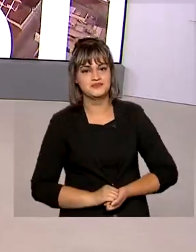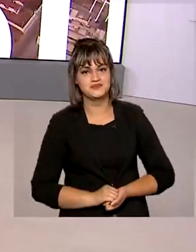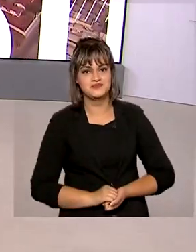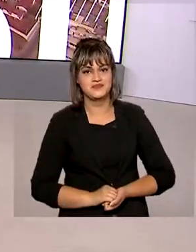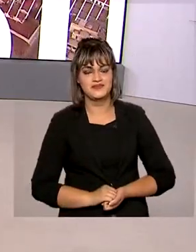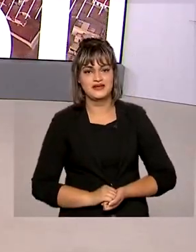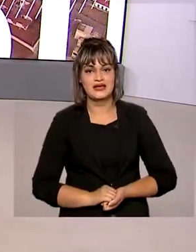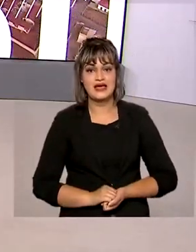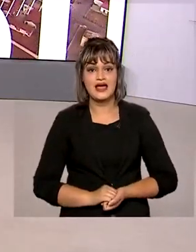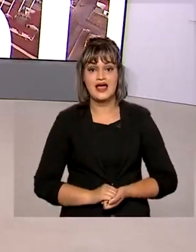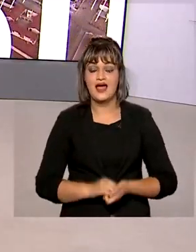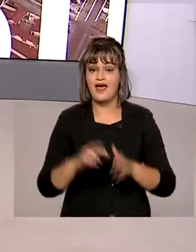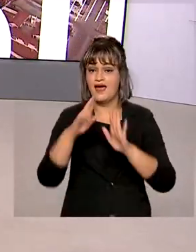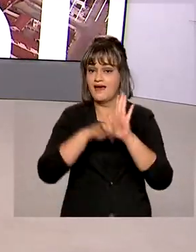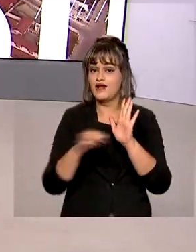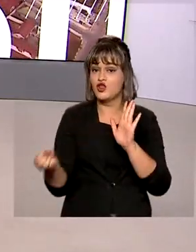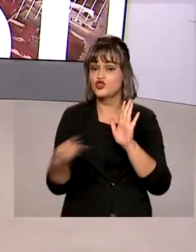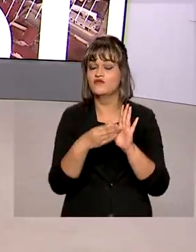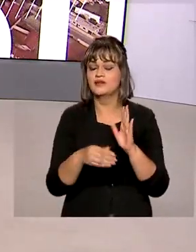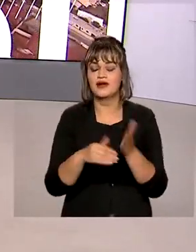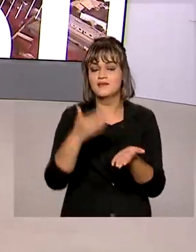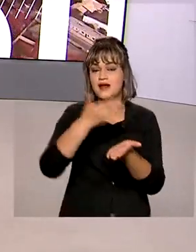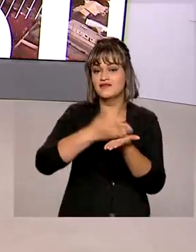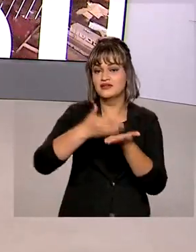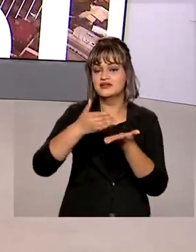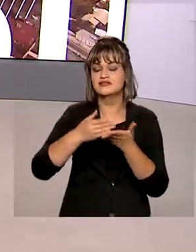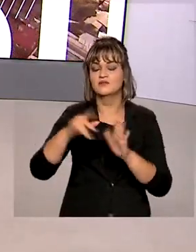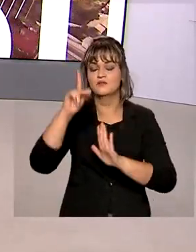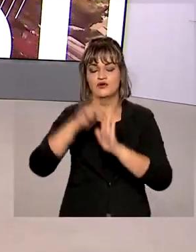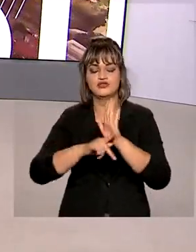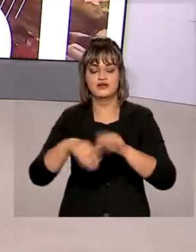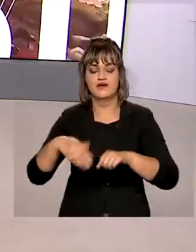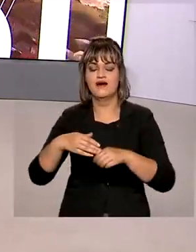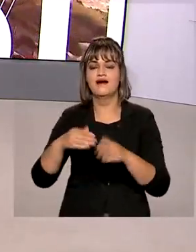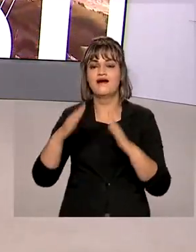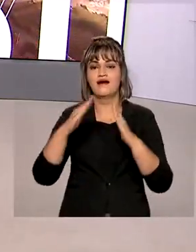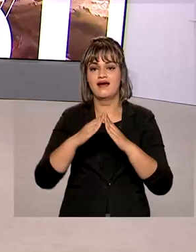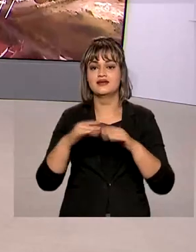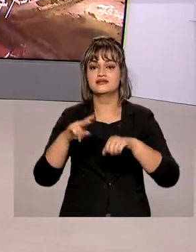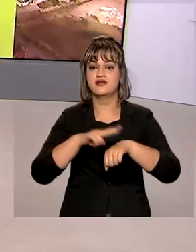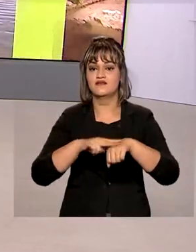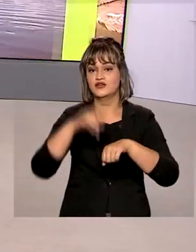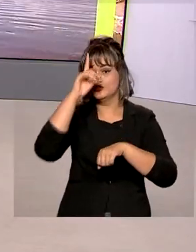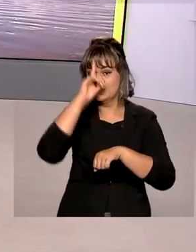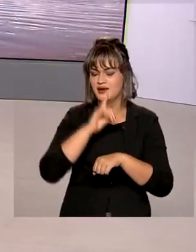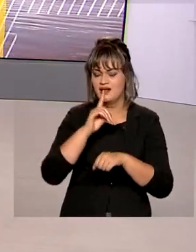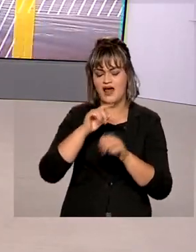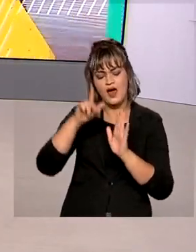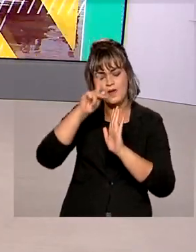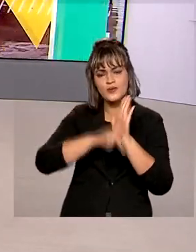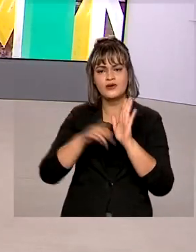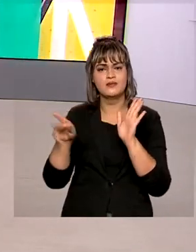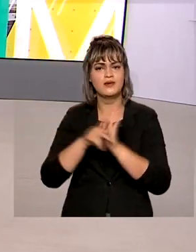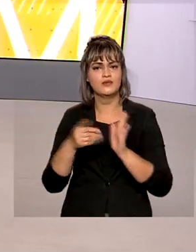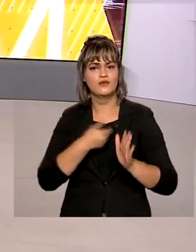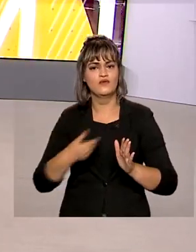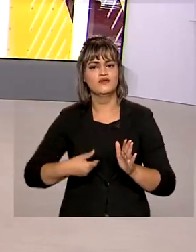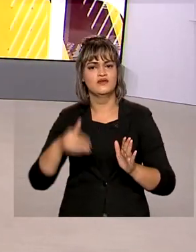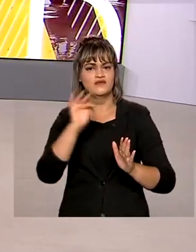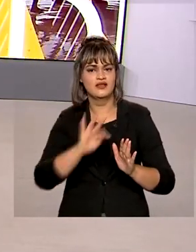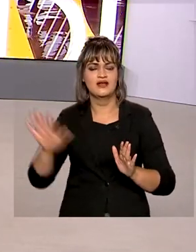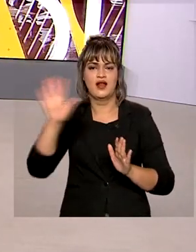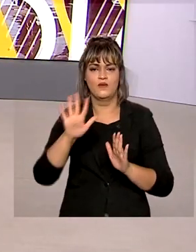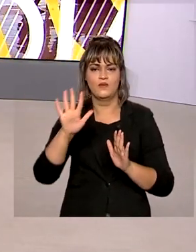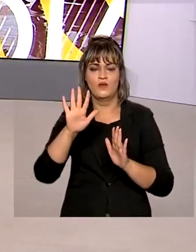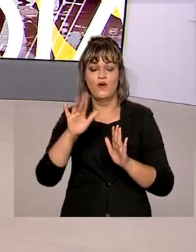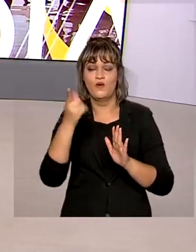Novas regras para financiamentos pelo Casa Verde Amarela, o programa de habitação popular do governo federal. Aumento